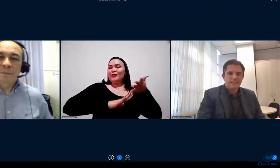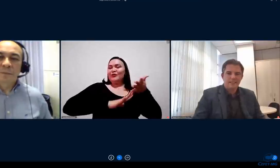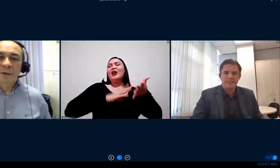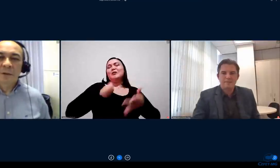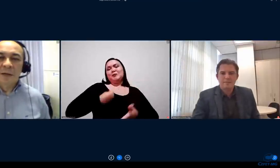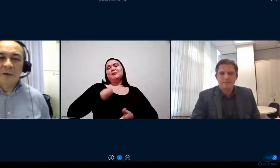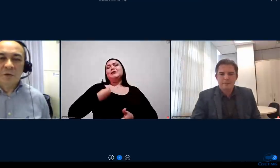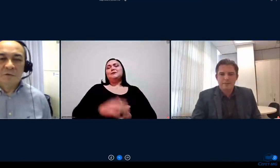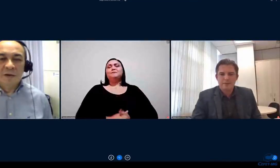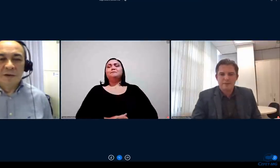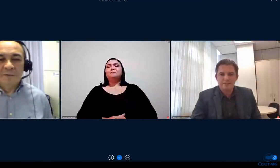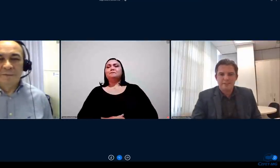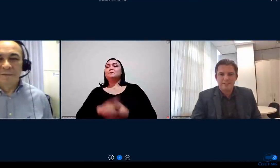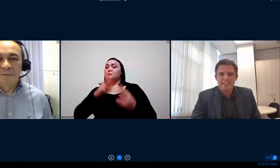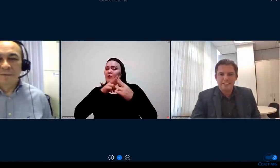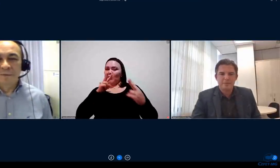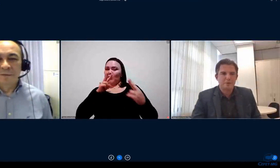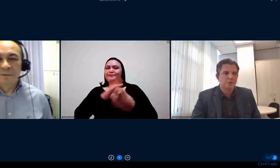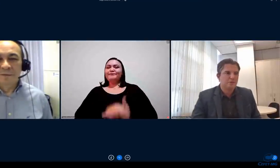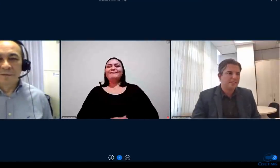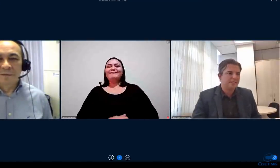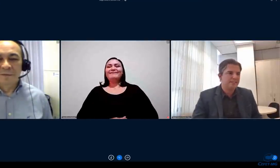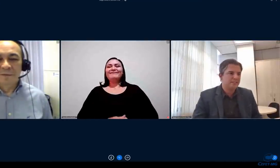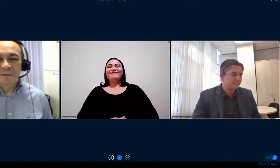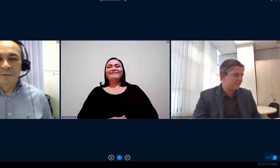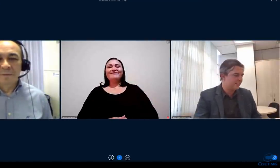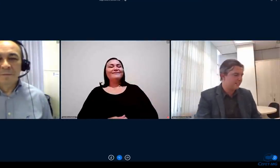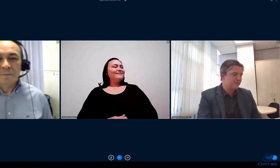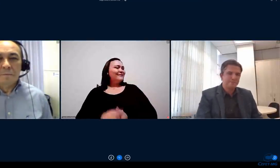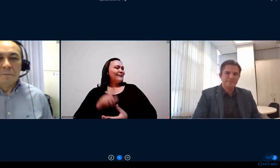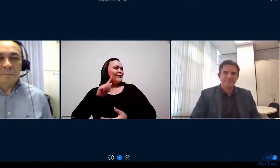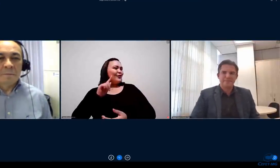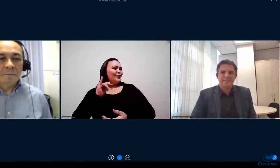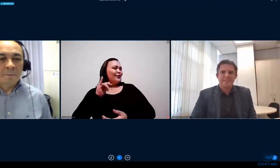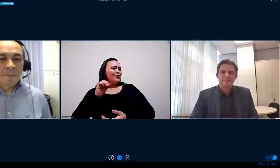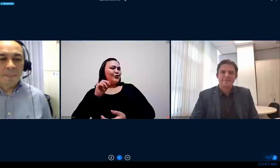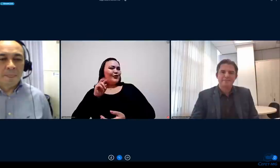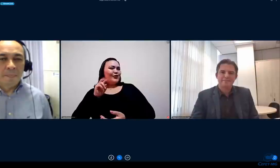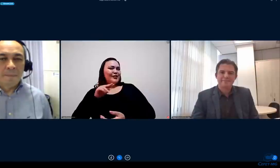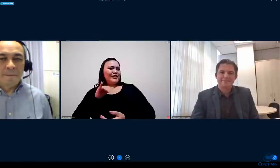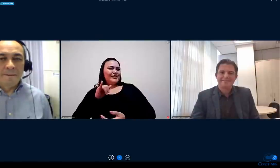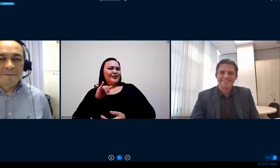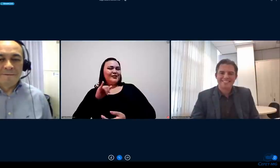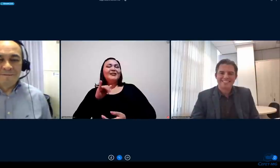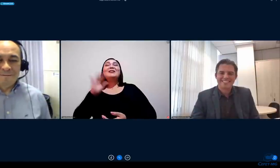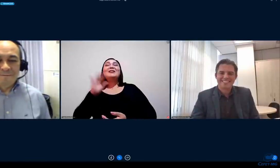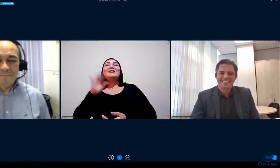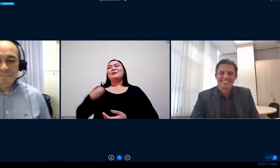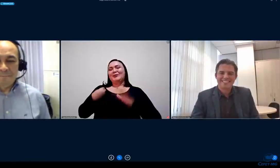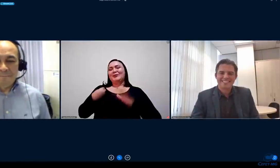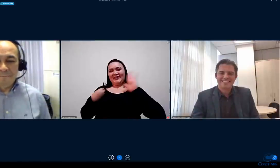cadê Giovanni? ok professor Giovanni as vezes ele saiu oi não tô aqui